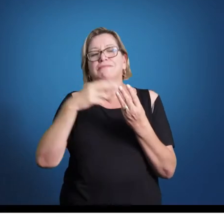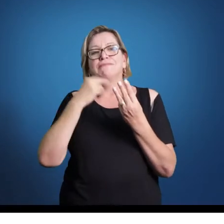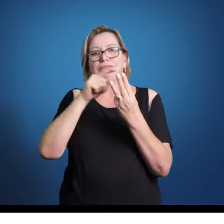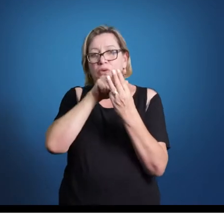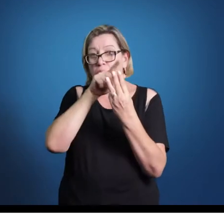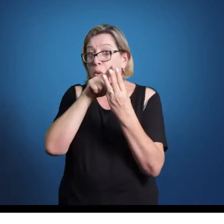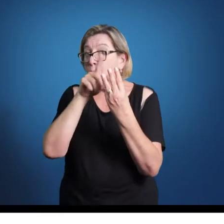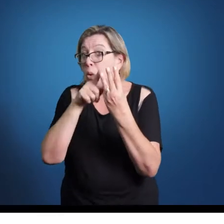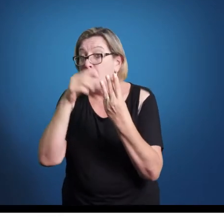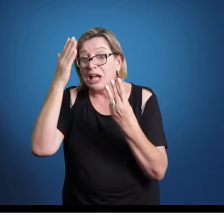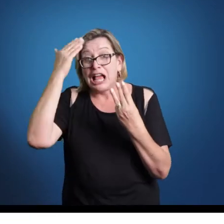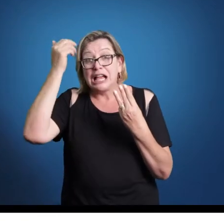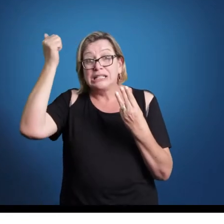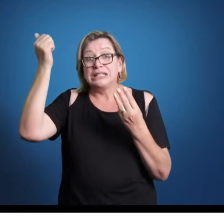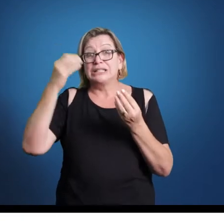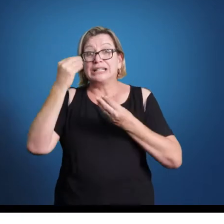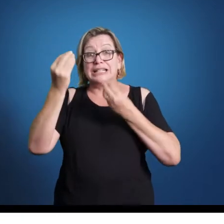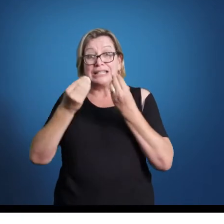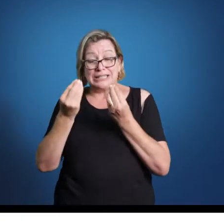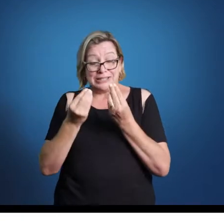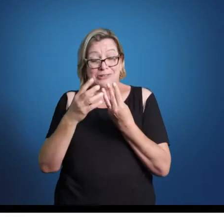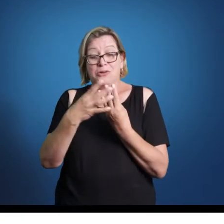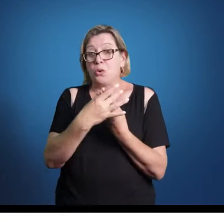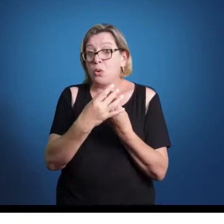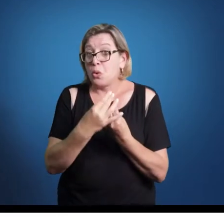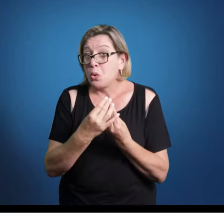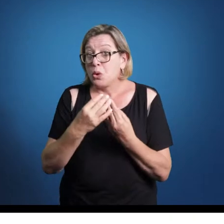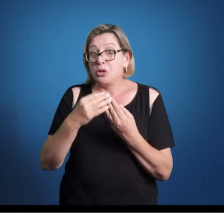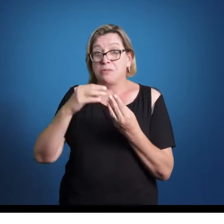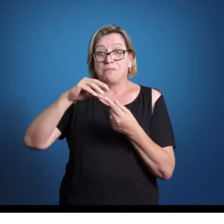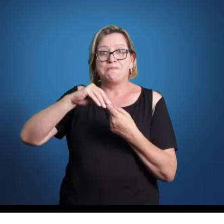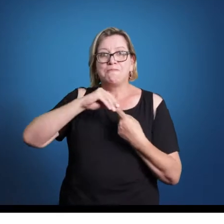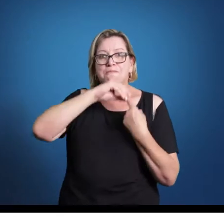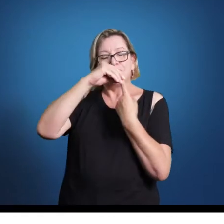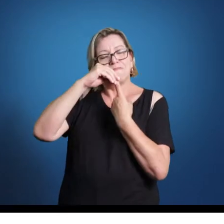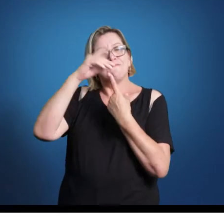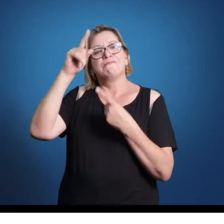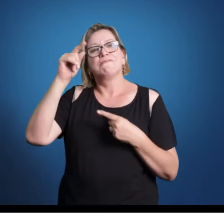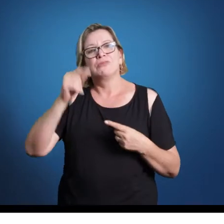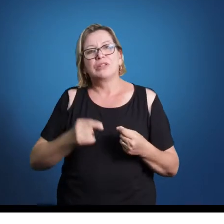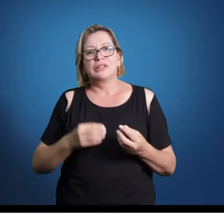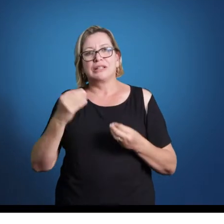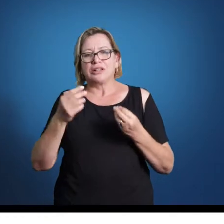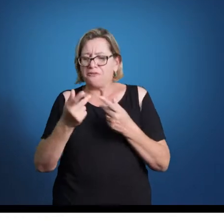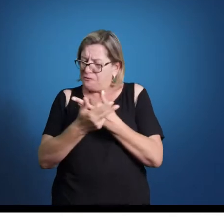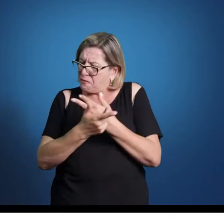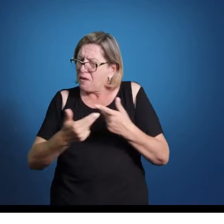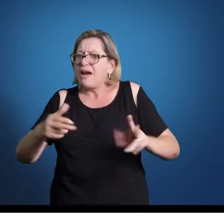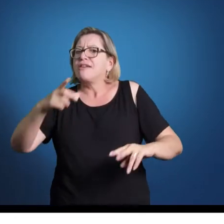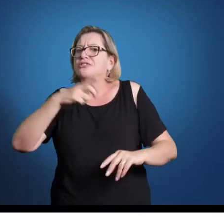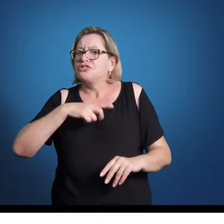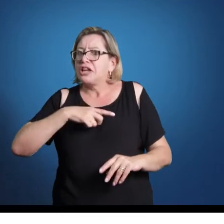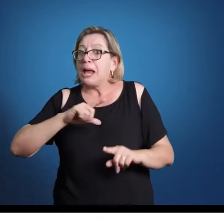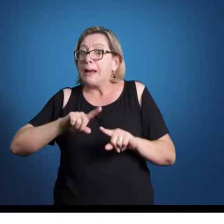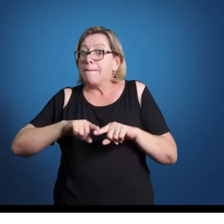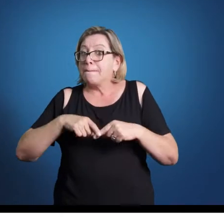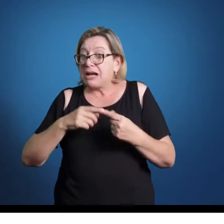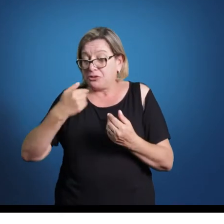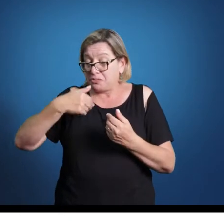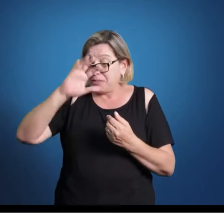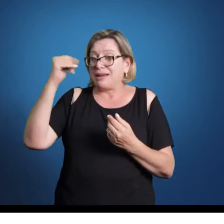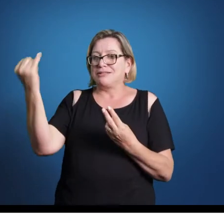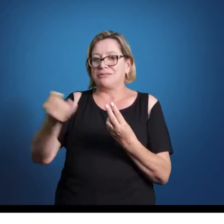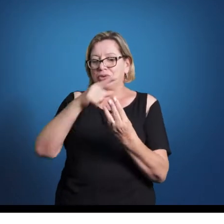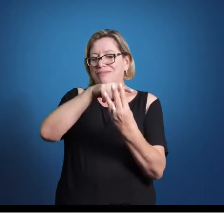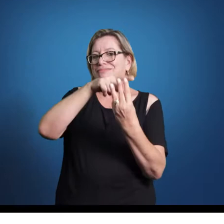comumente se fala, por esses três nomes. Na verdade, eram diversos compositores importantes. Havia ali uma